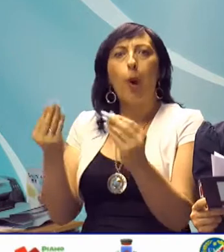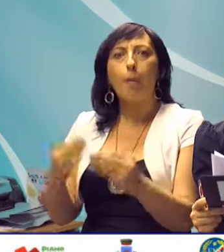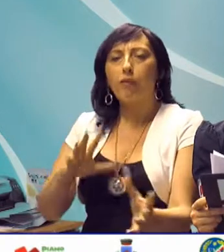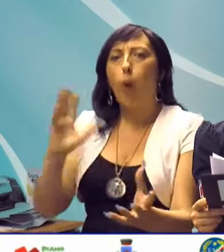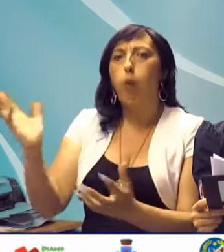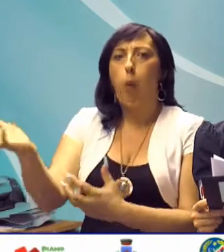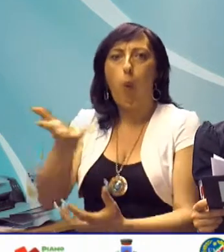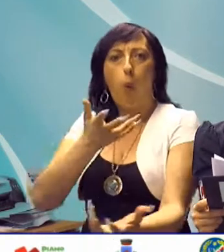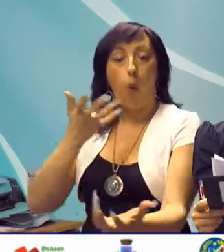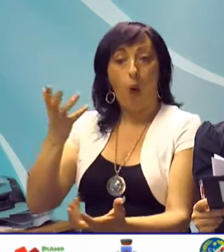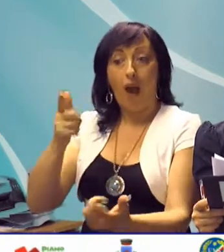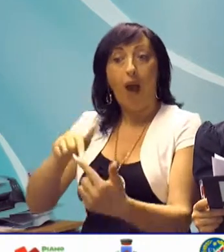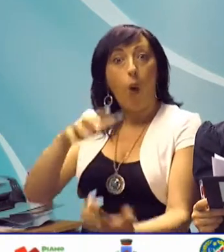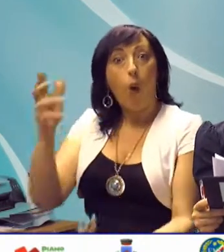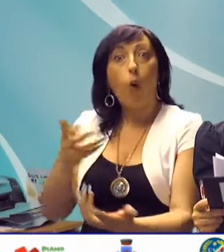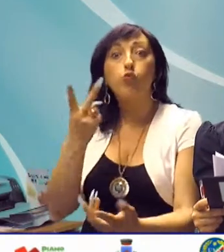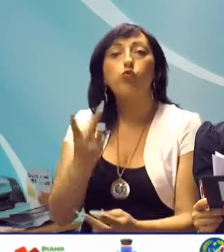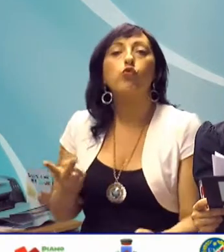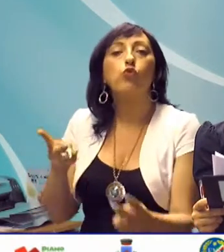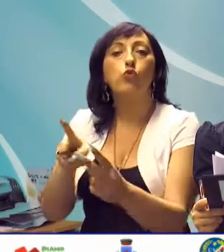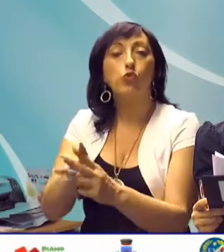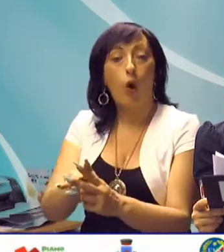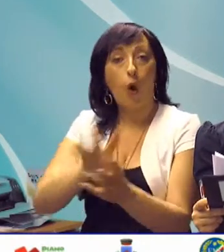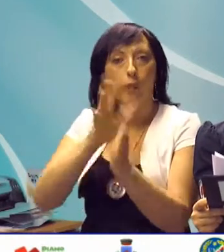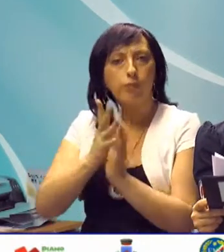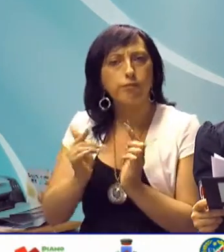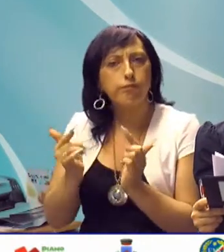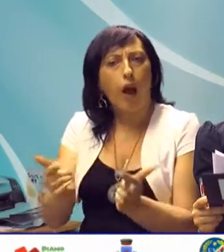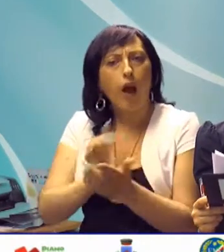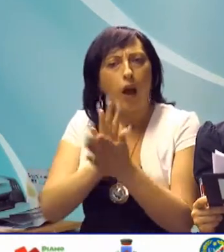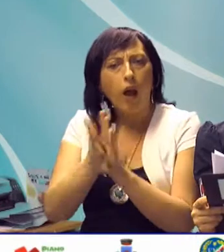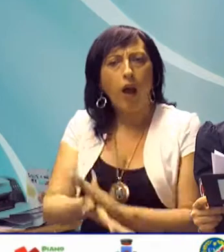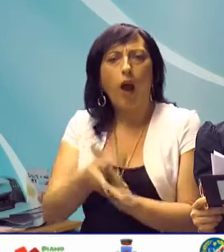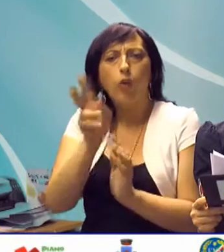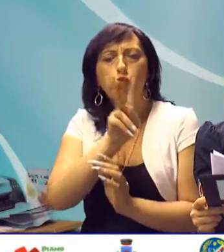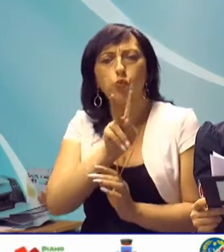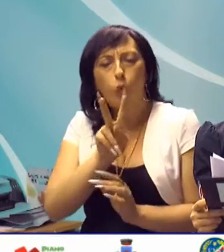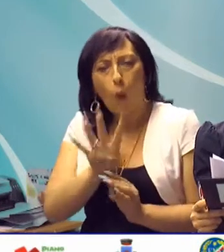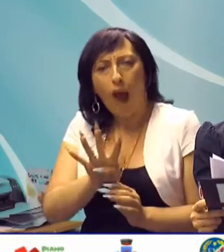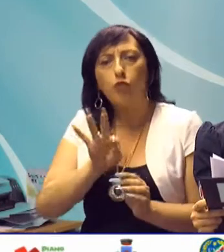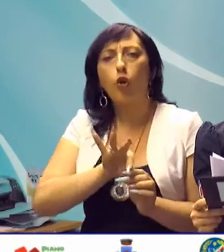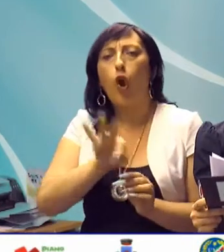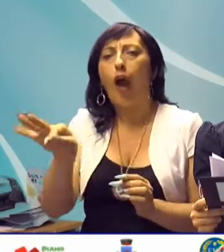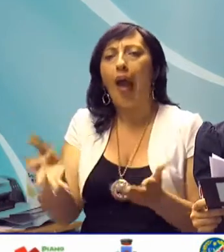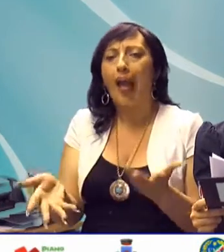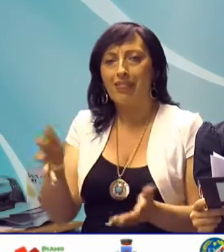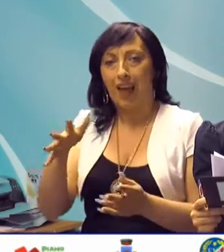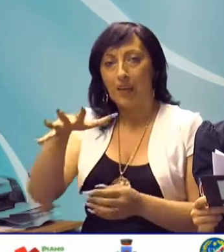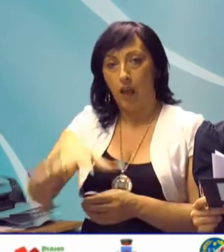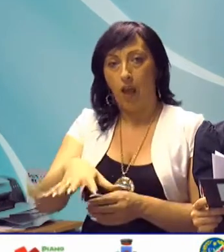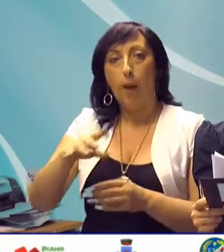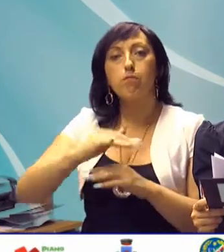fiamme, innescando due grossi focolai che hanno distrutto circa 4 ettari di macchia mediterranea